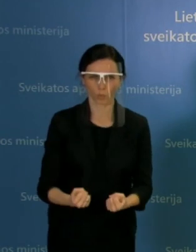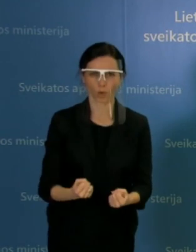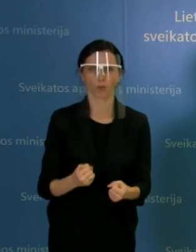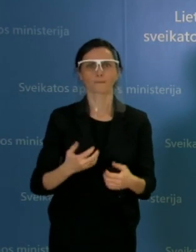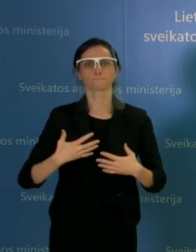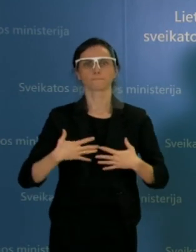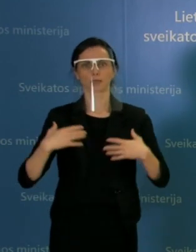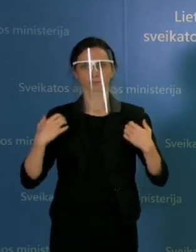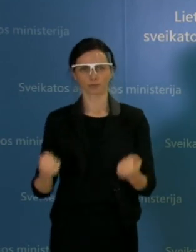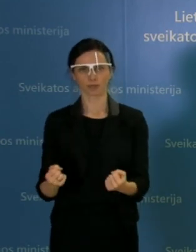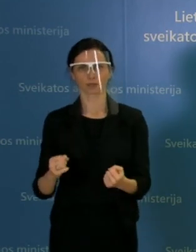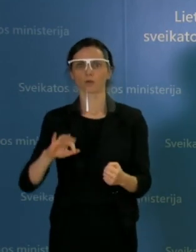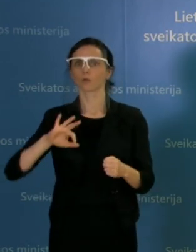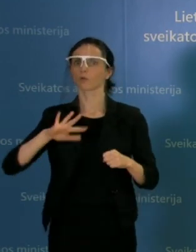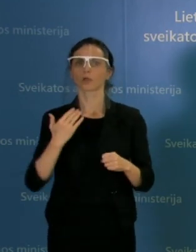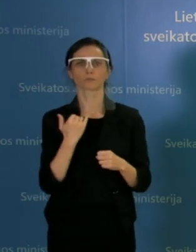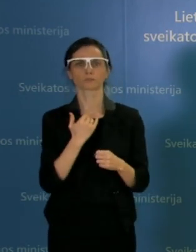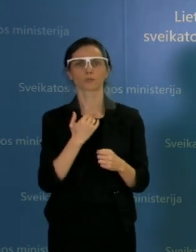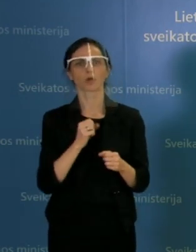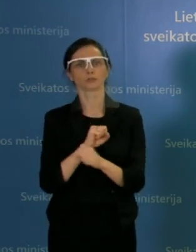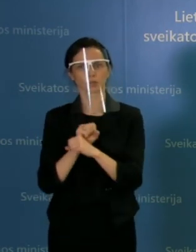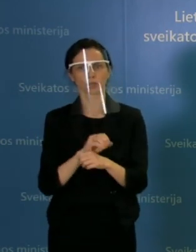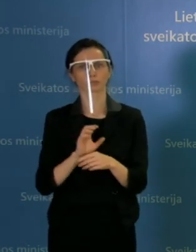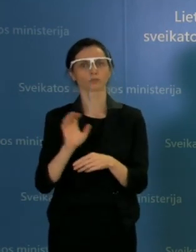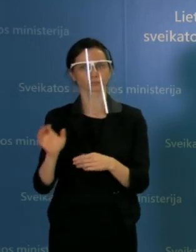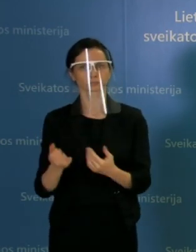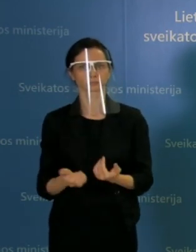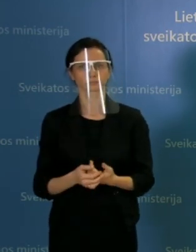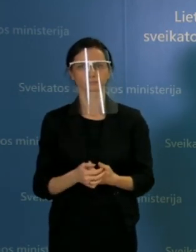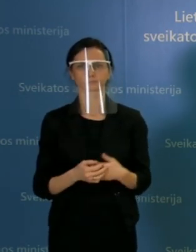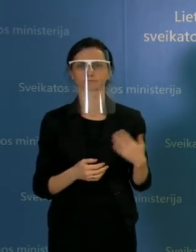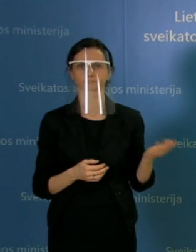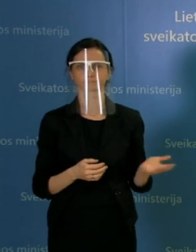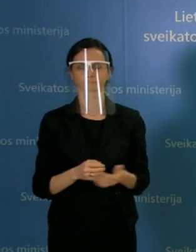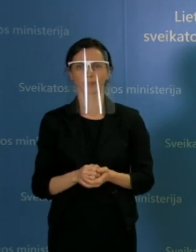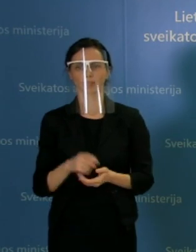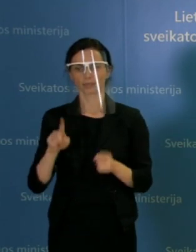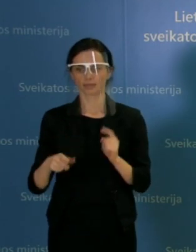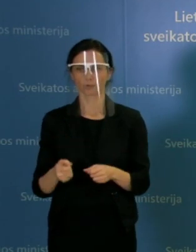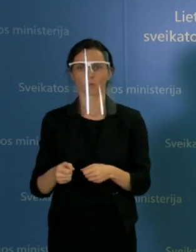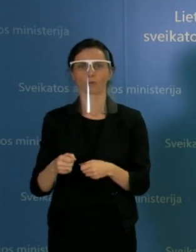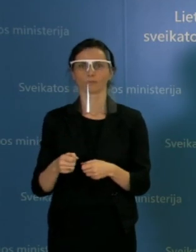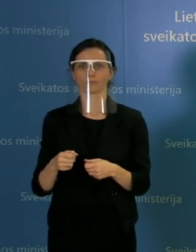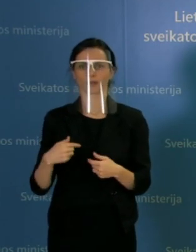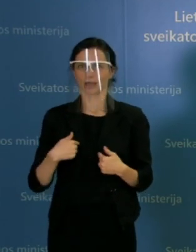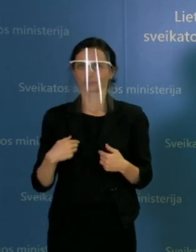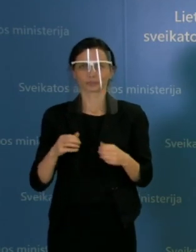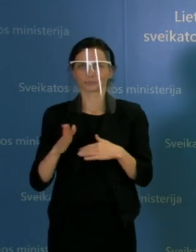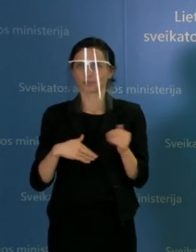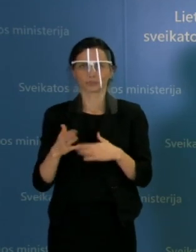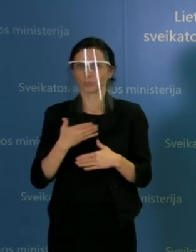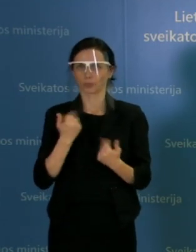Na, nesu rehabilitologas, negaliu pasakyti, kokia rehabilitacija jam būtų reikalinga. Ir jeigu